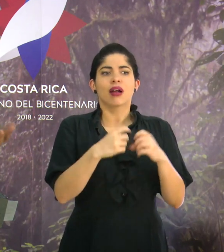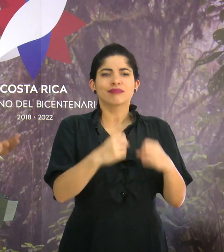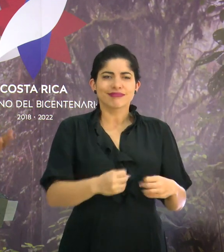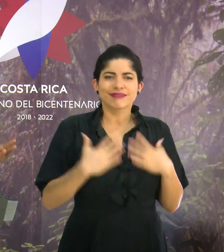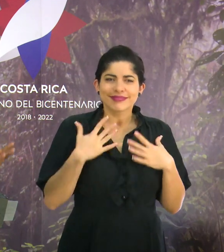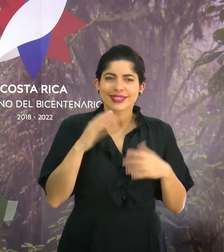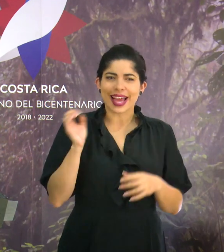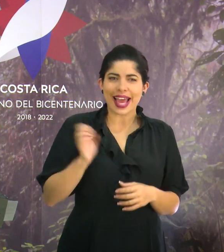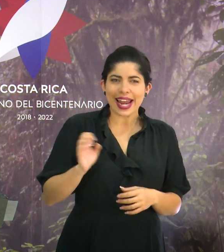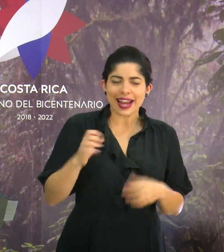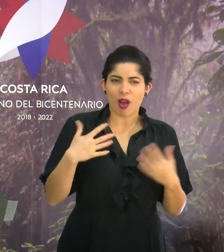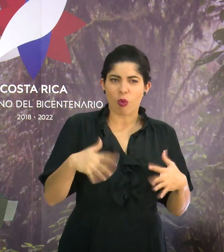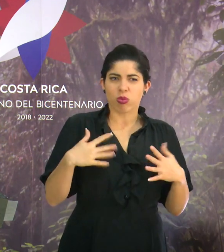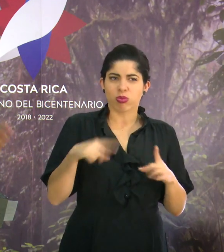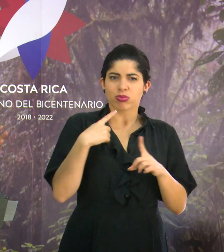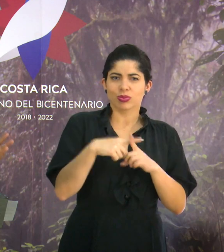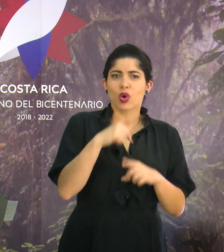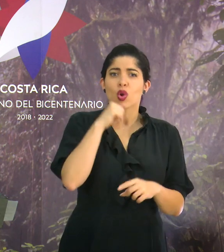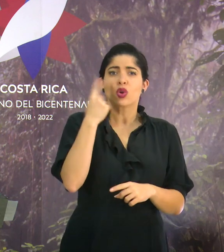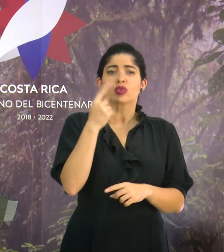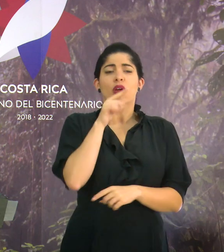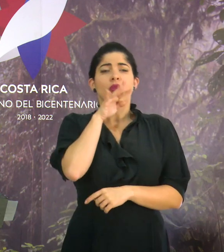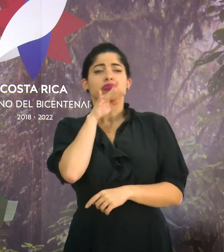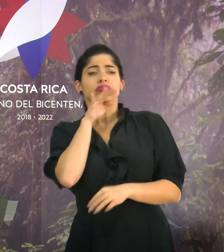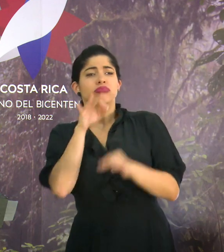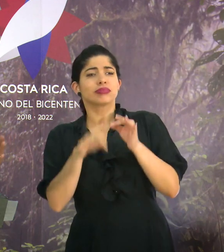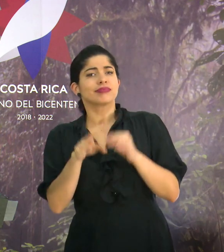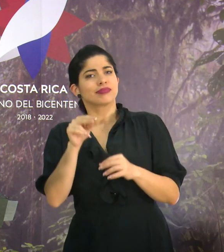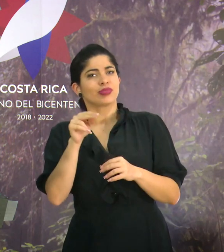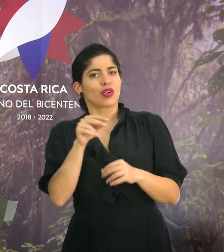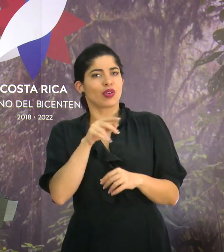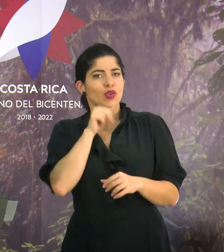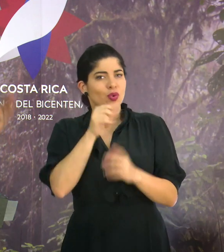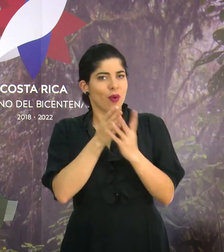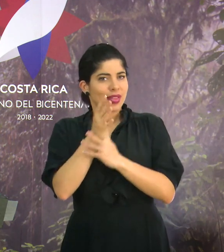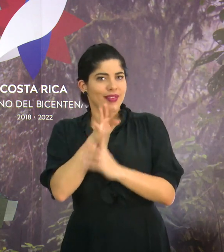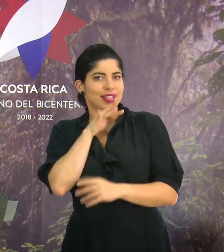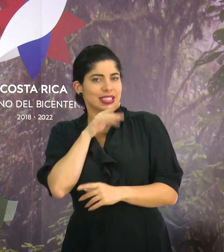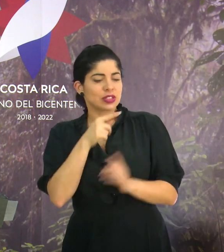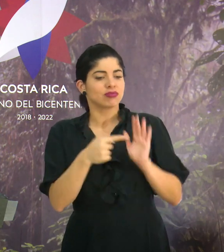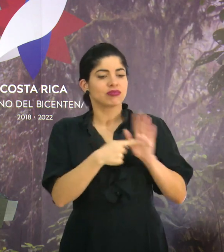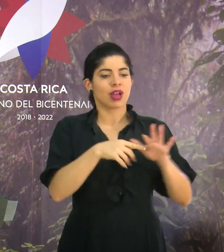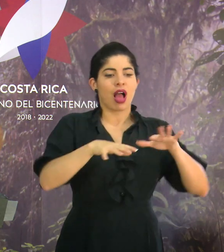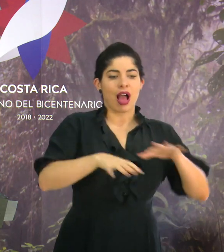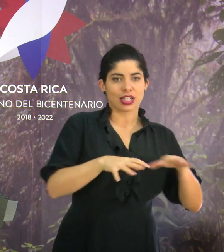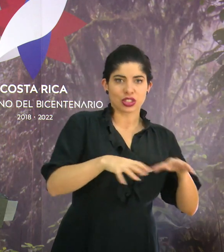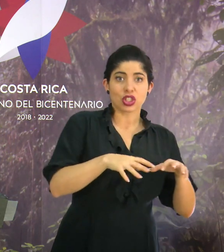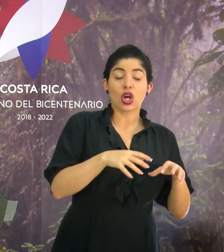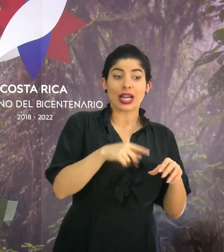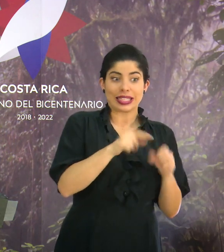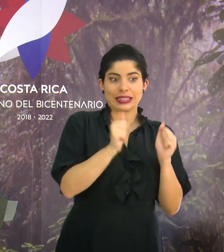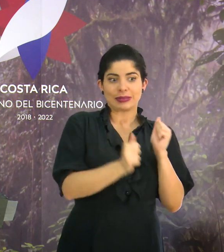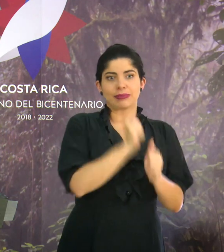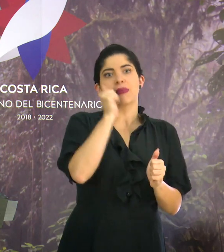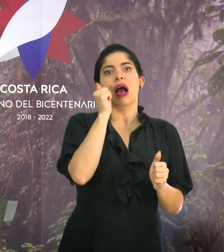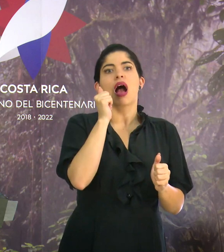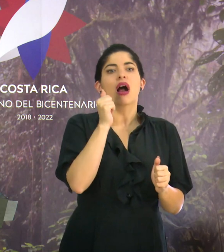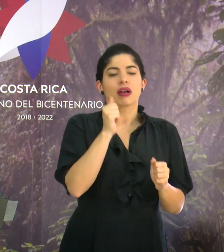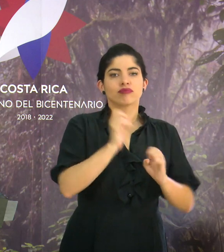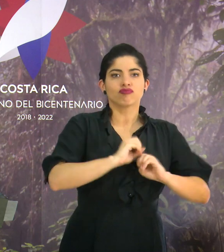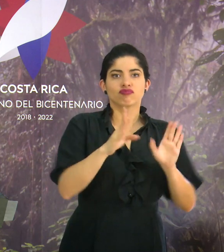hiperpositiva, no con el discurso, no lo hace con el discurso, lo hace con sus acciones, que es muchísimo más